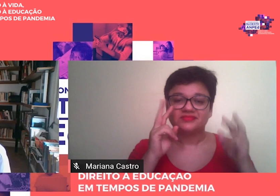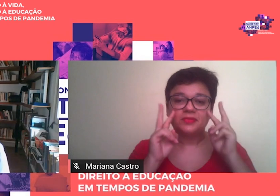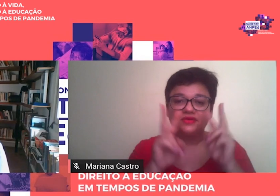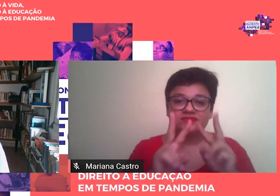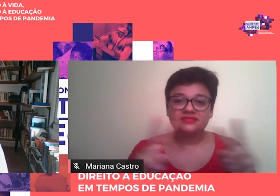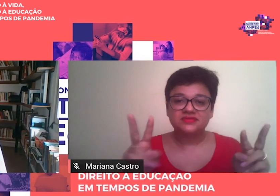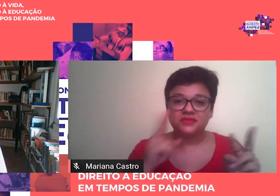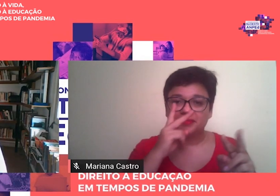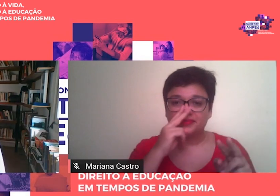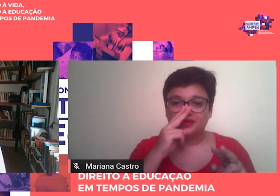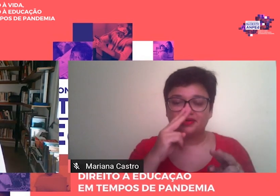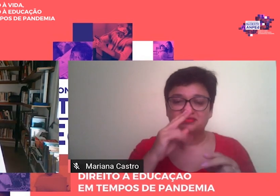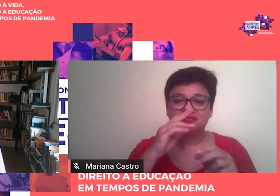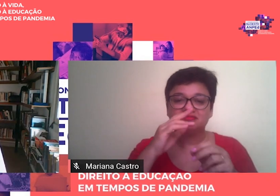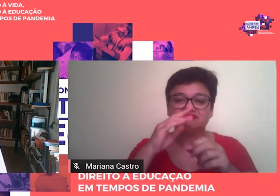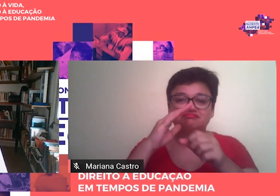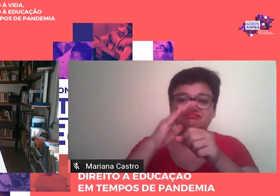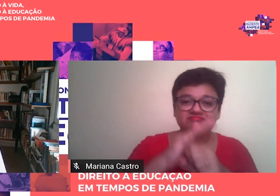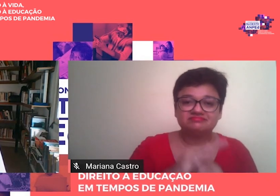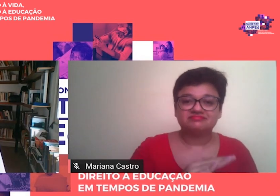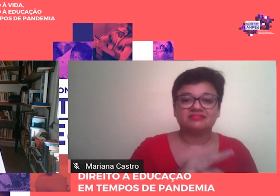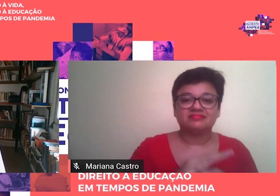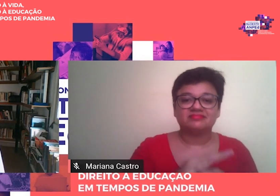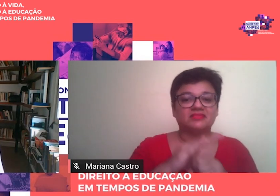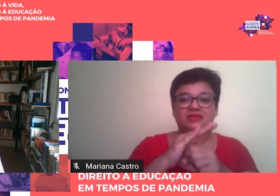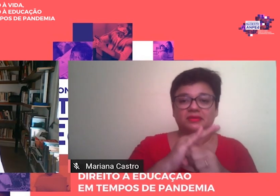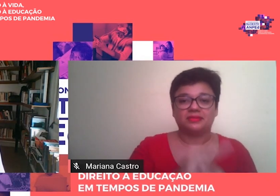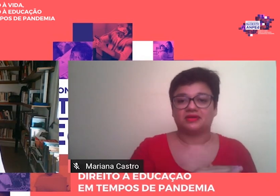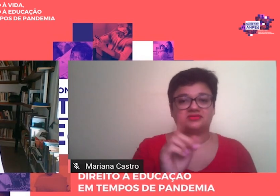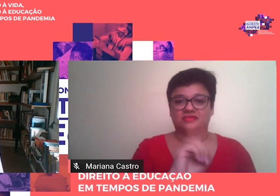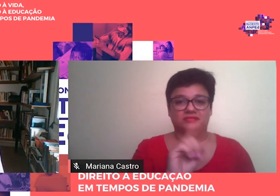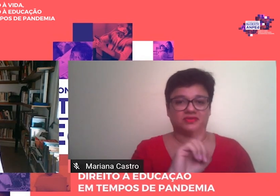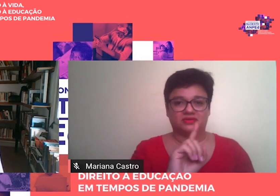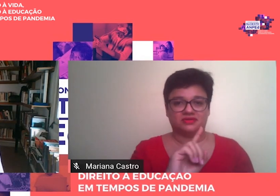Na verdade, não se trata de rebaixamento, não